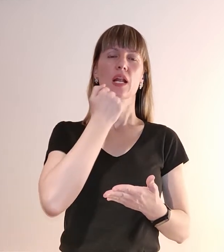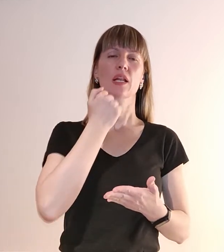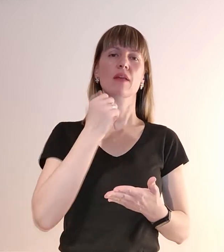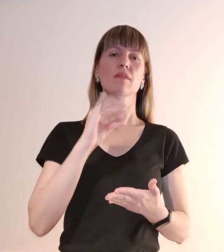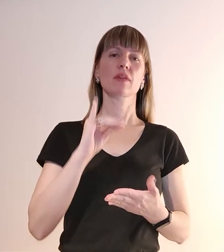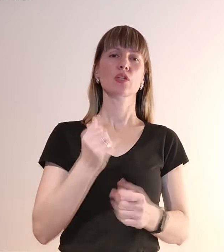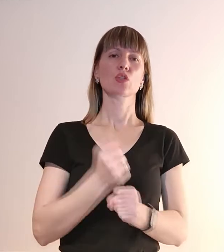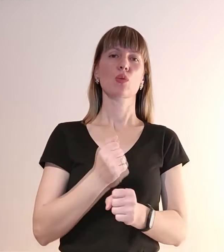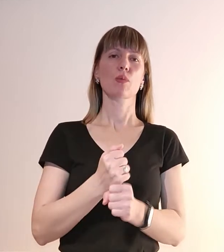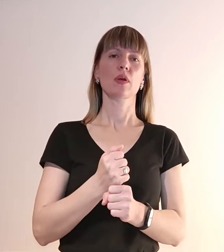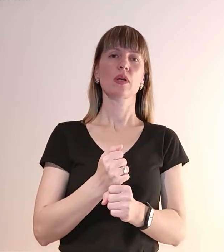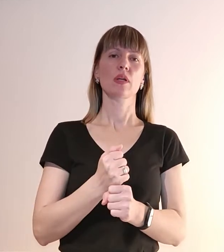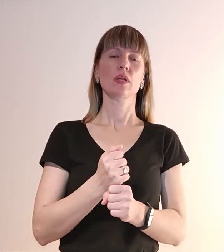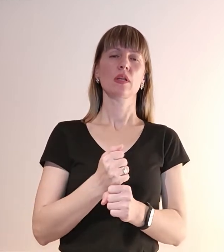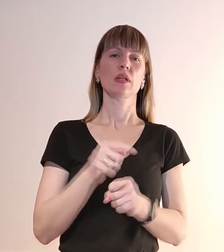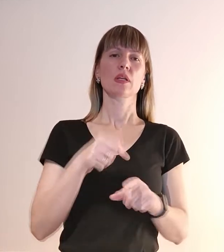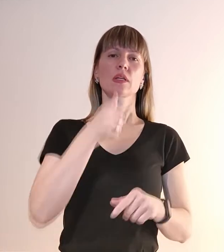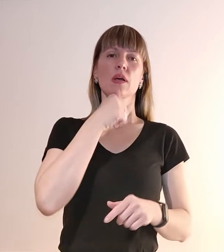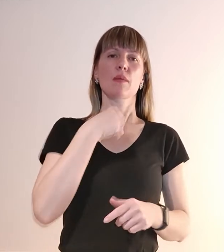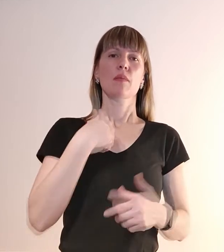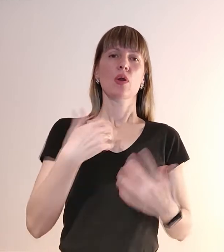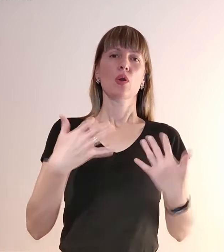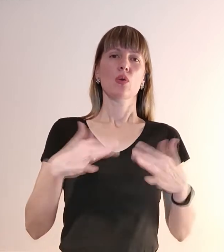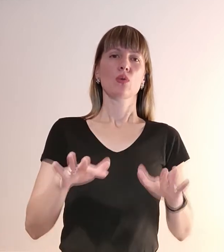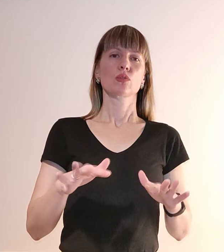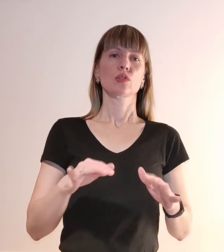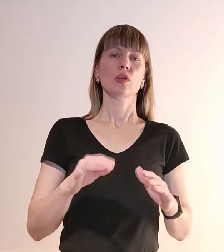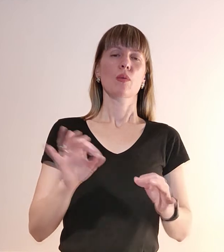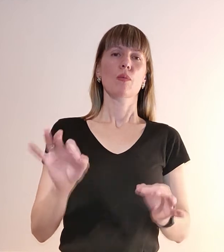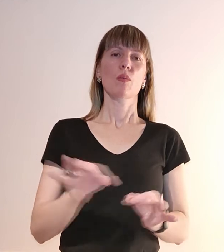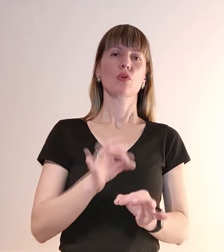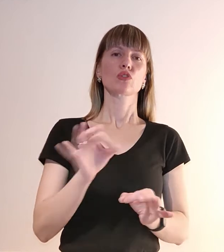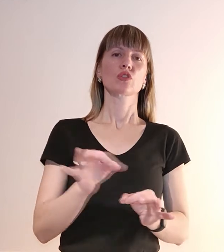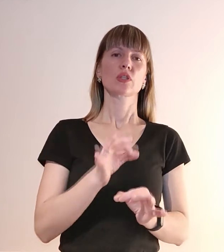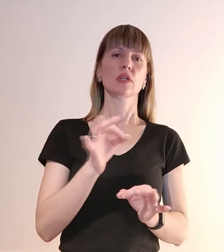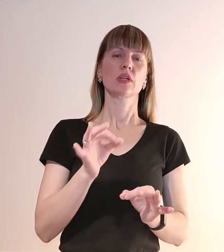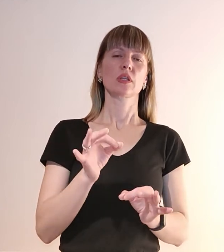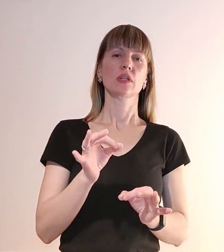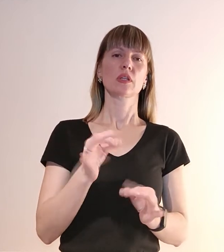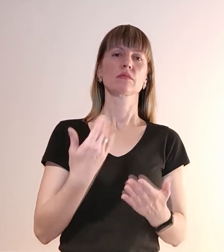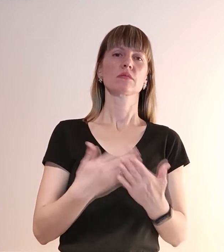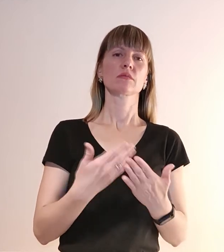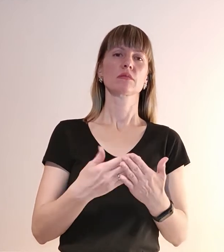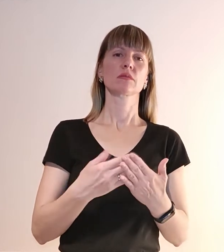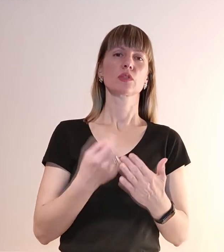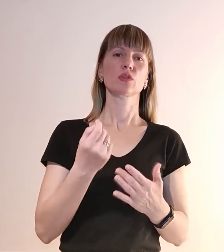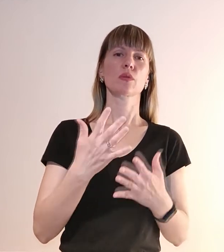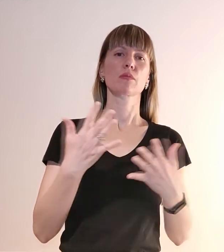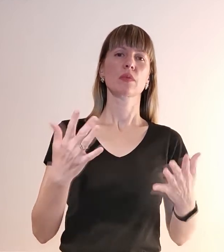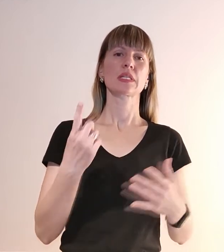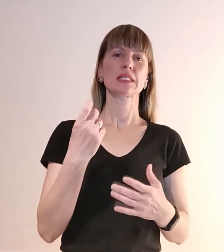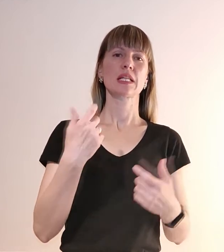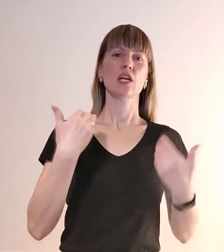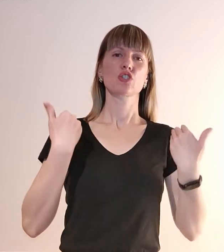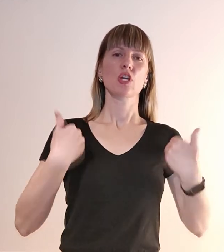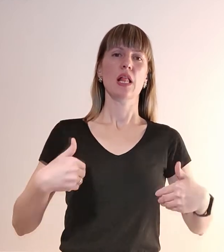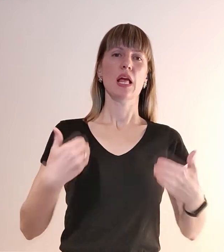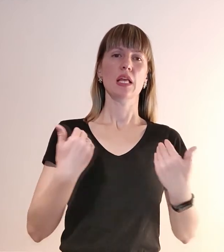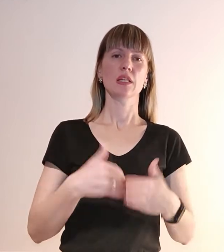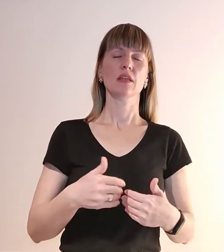організували. Тим чином ми вже пошлили десь близько, трохи більше ста жилетів. Та, ми